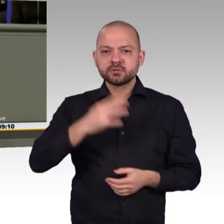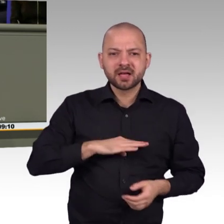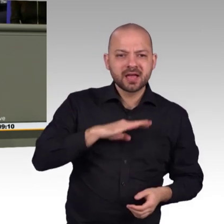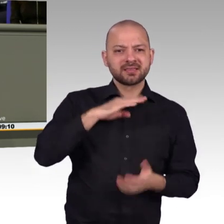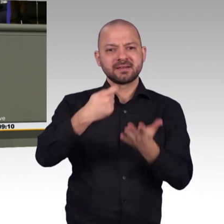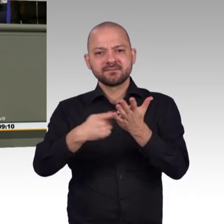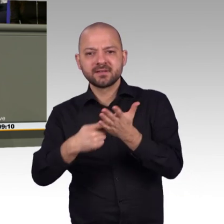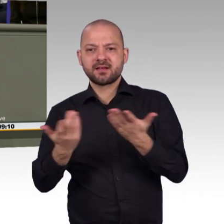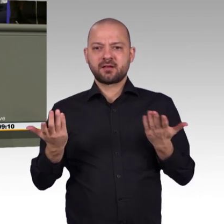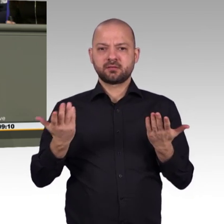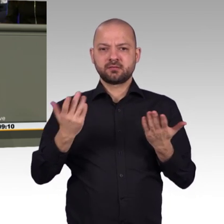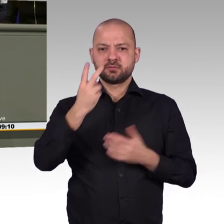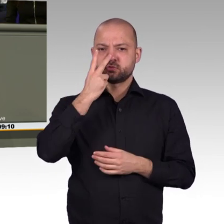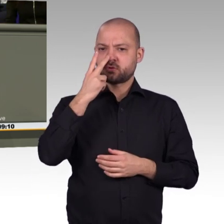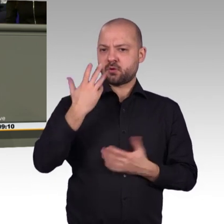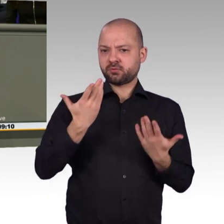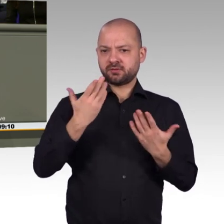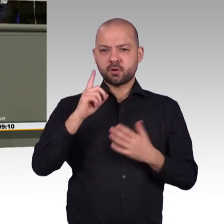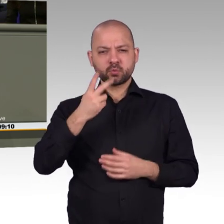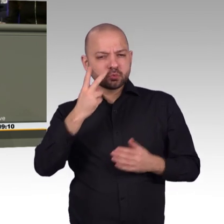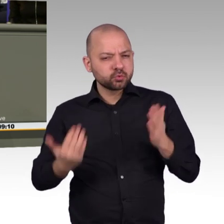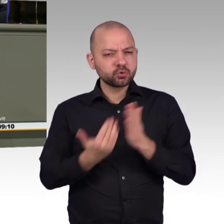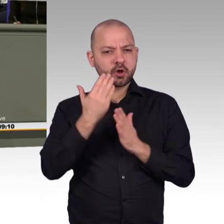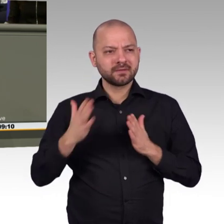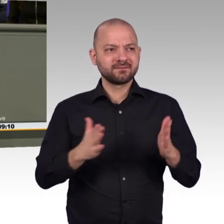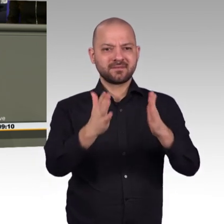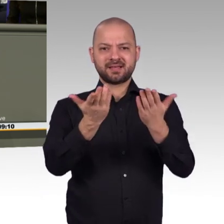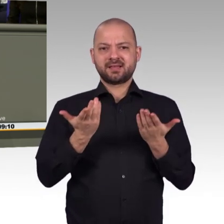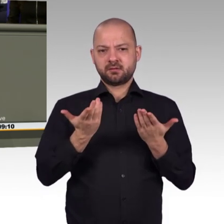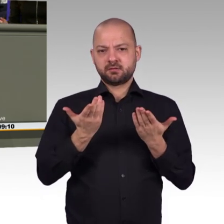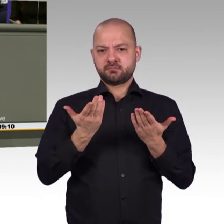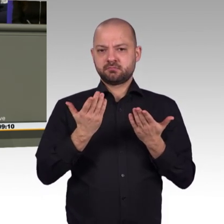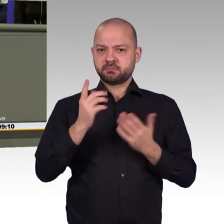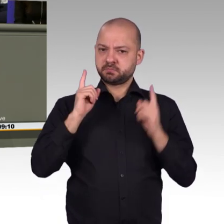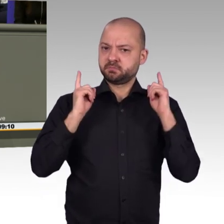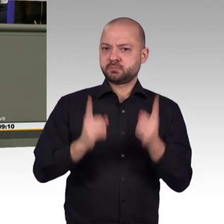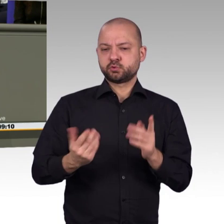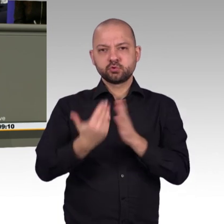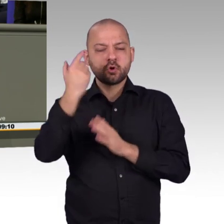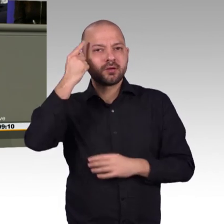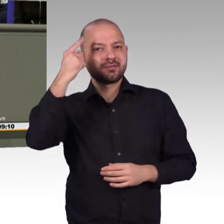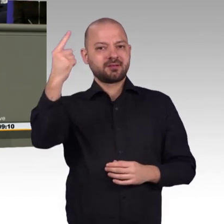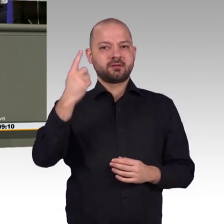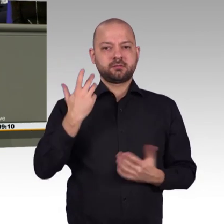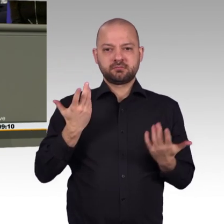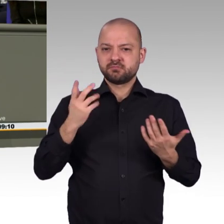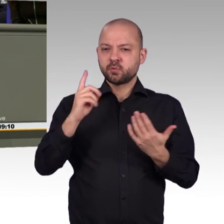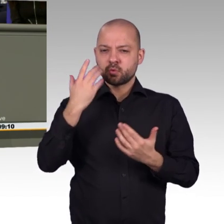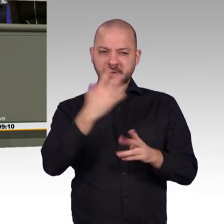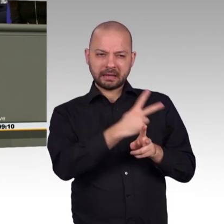ob wir auch mehr Investitionen ausgeben, weniger in konsumtive Ausgaben. Da können wir es zeigen. Und vielleicht lassen wir auch mal im Sinne einer